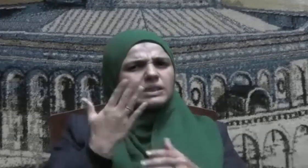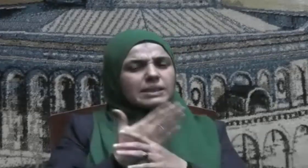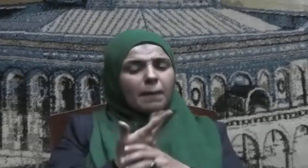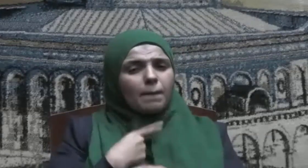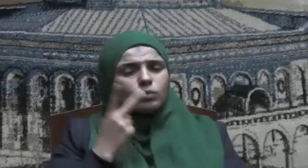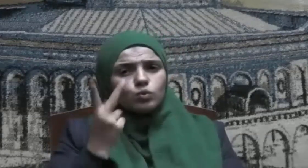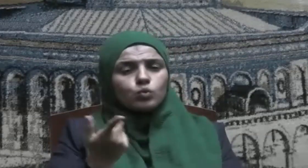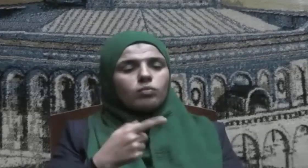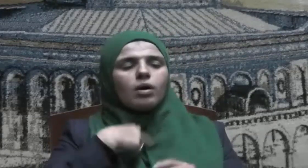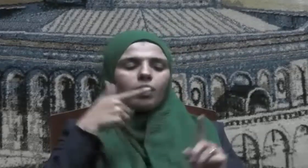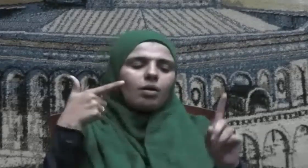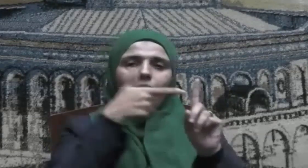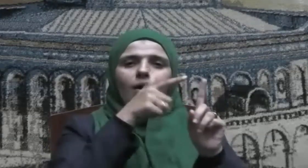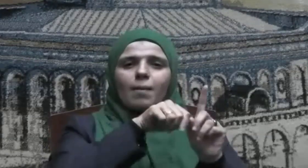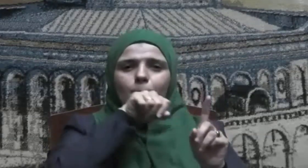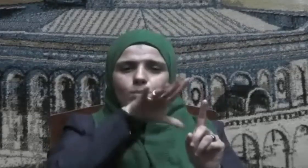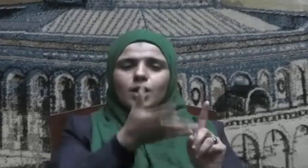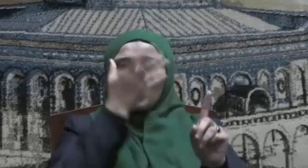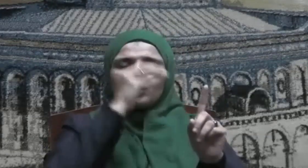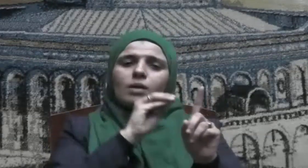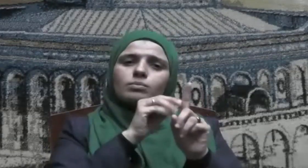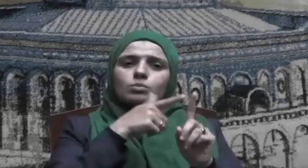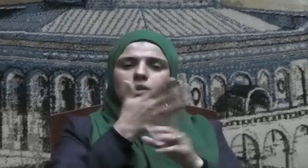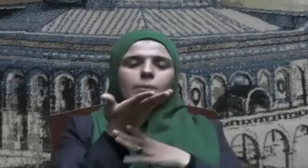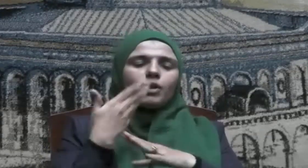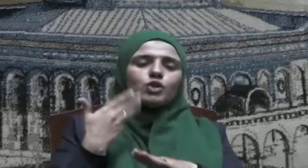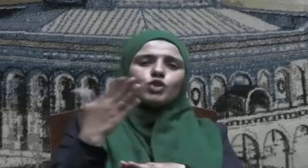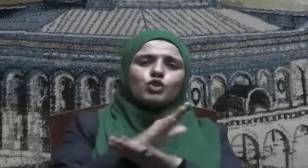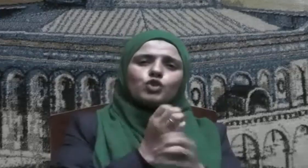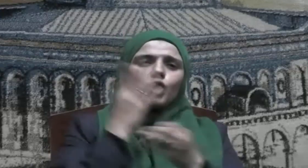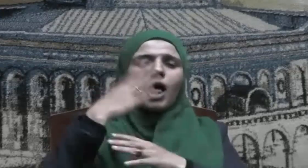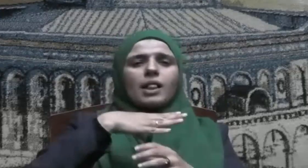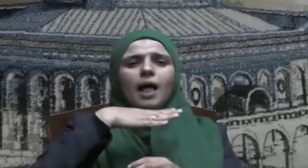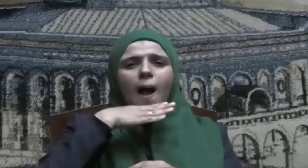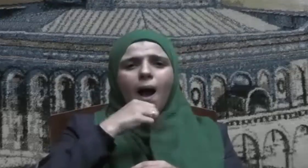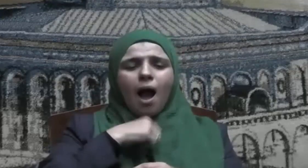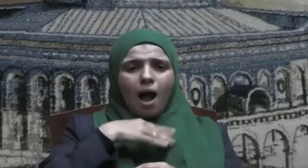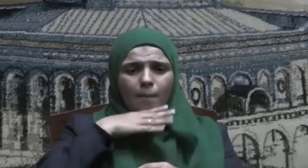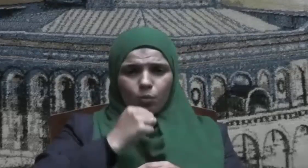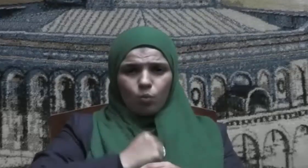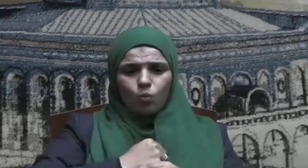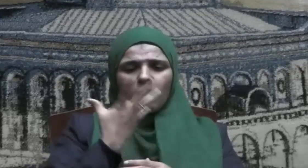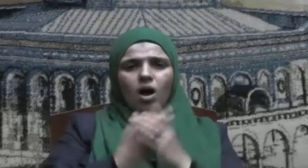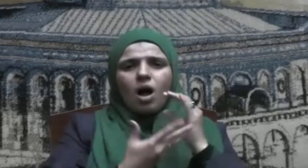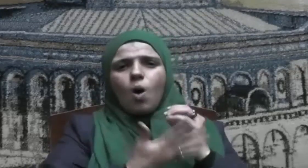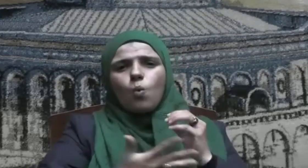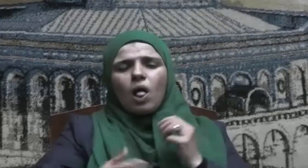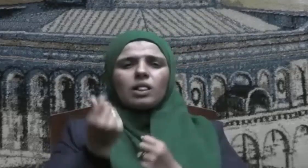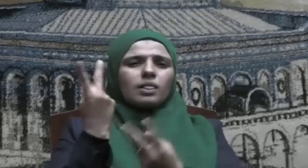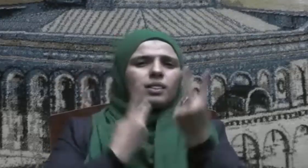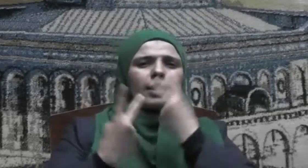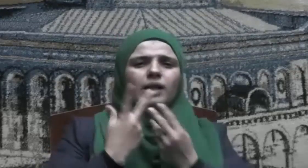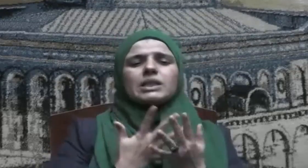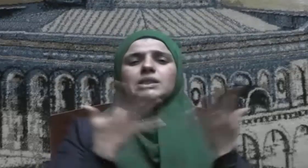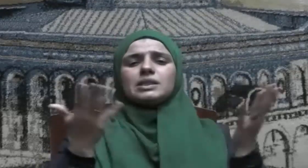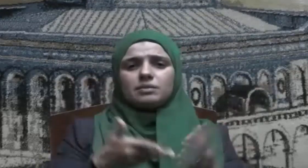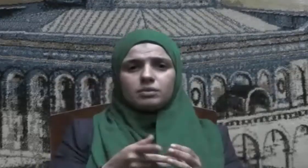يا رسول الله استشهدني وترك عيانا من عدينا قال أفلا